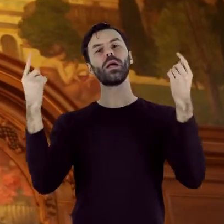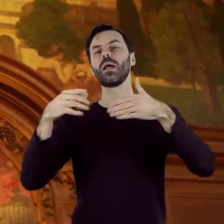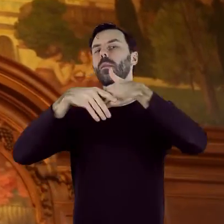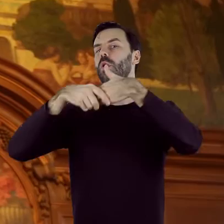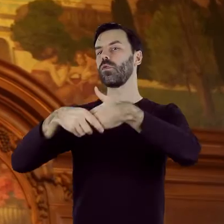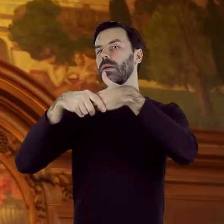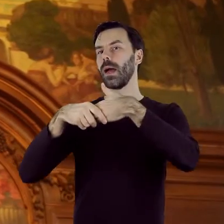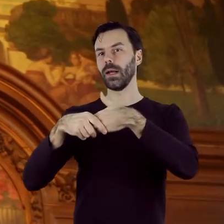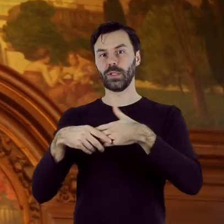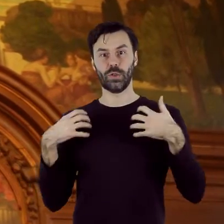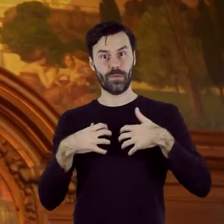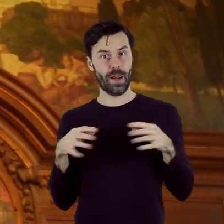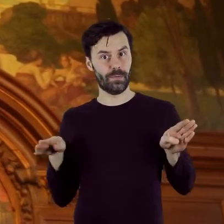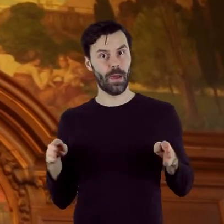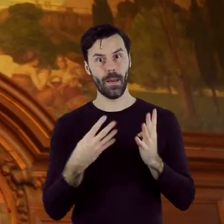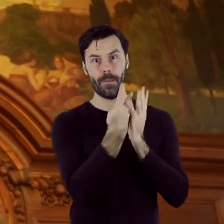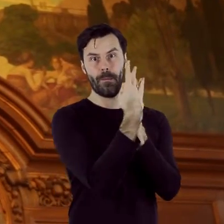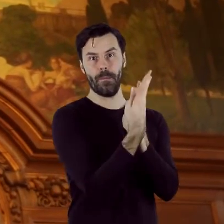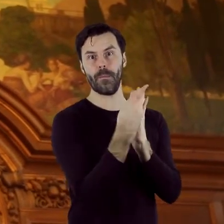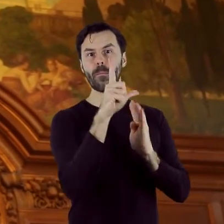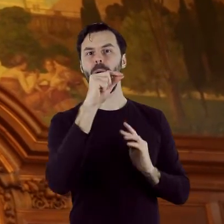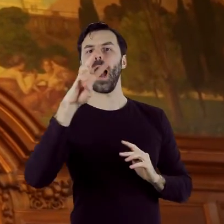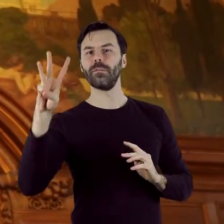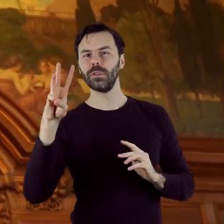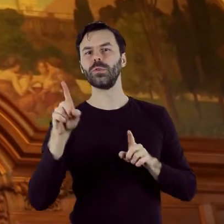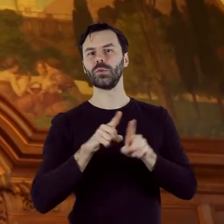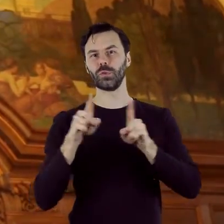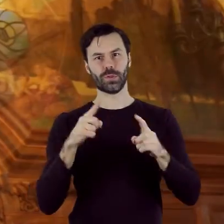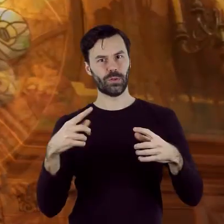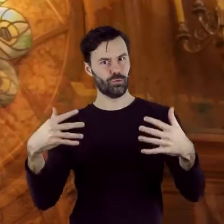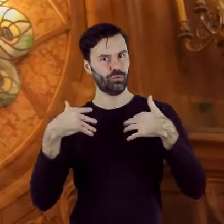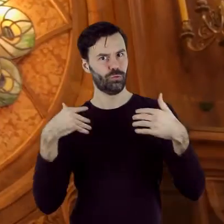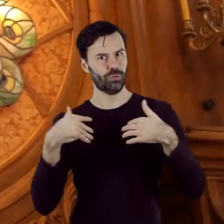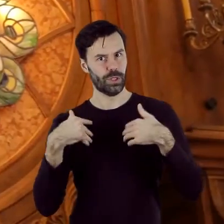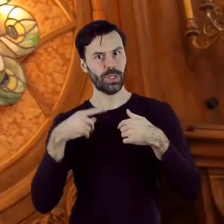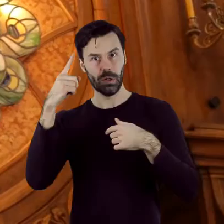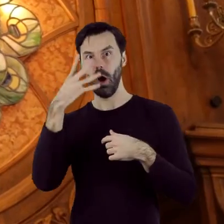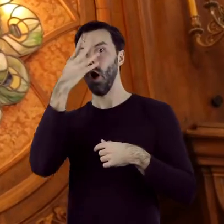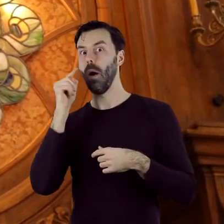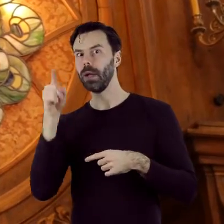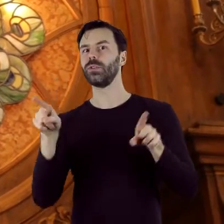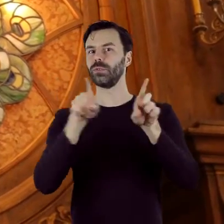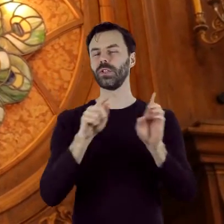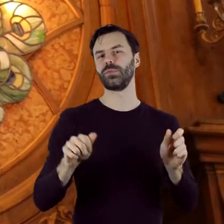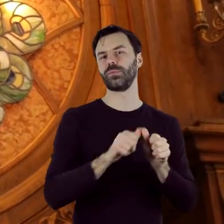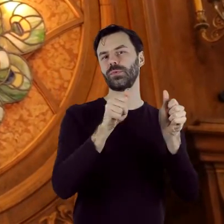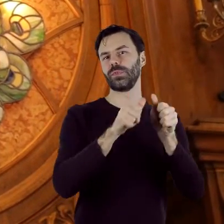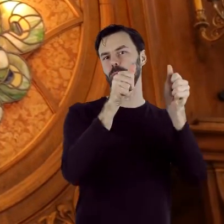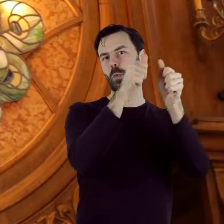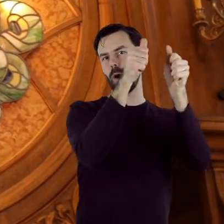Paw jako symbol nieśmiertelności pojawia się zarówno w obrazie, jak i w formie dekoracyjnej witrażowej figurki nad